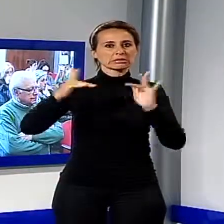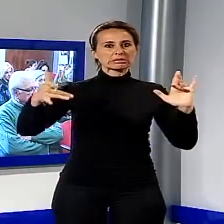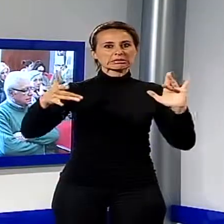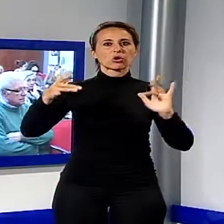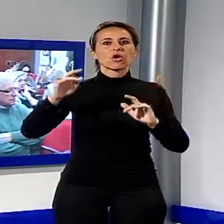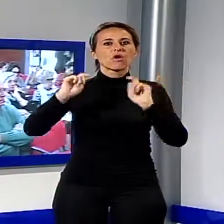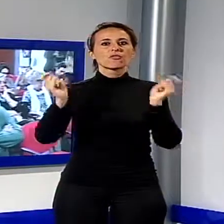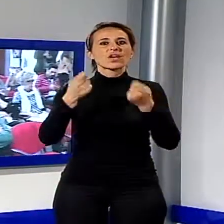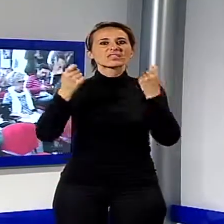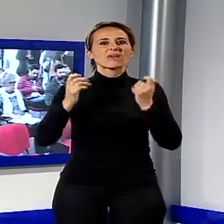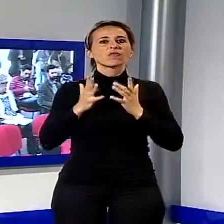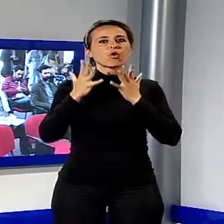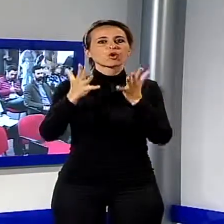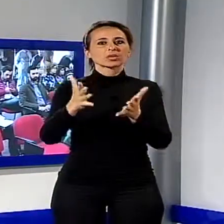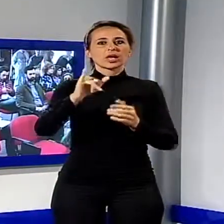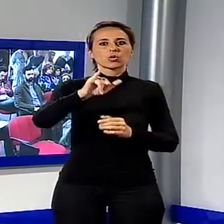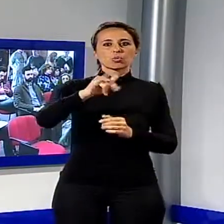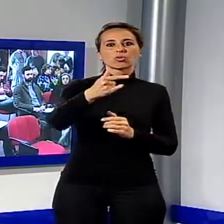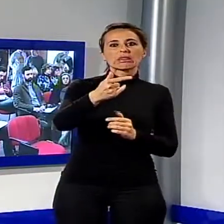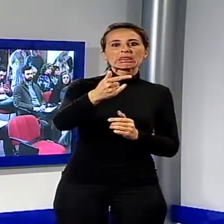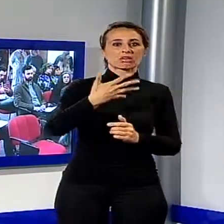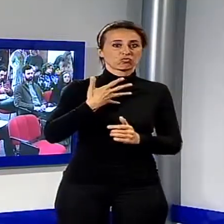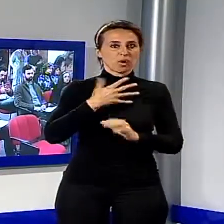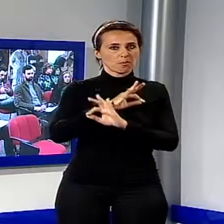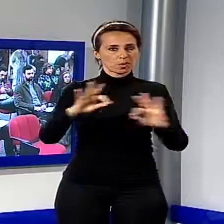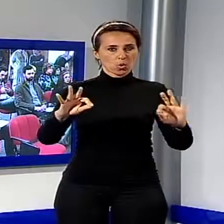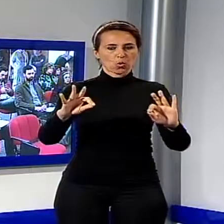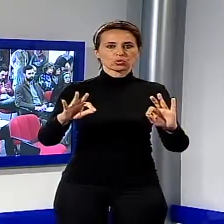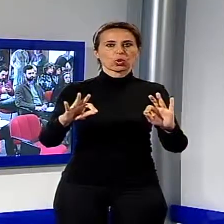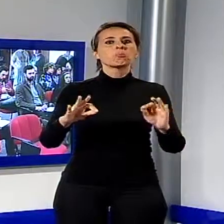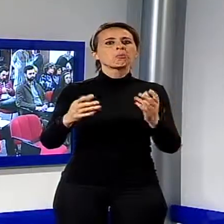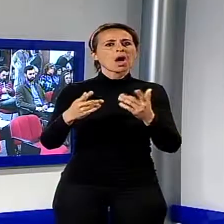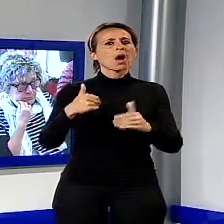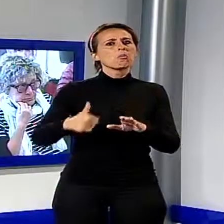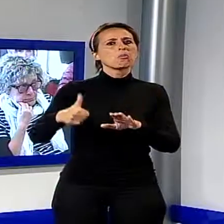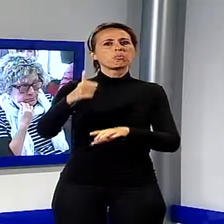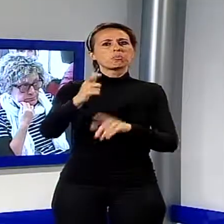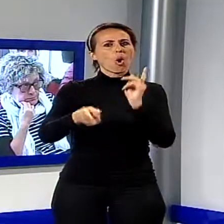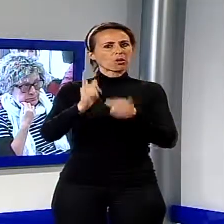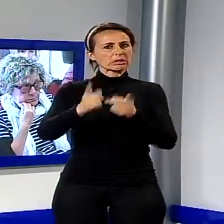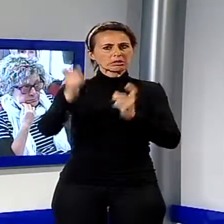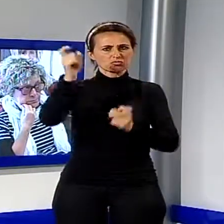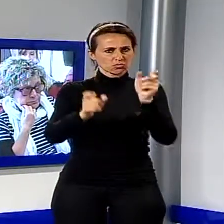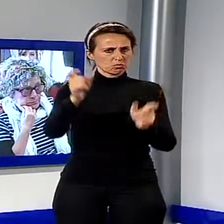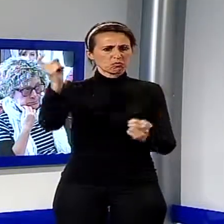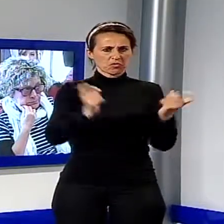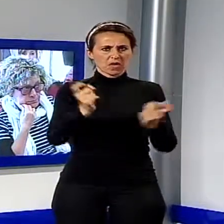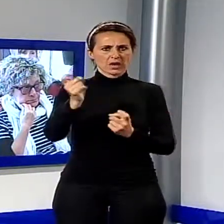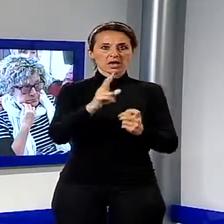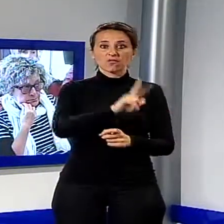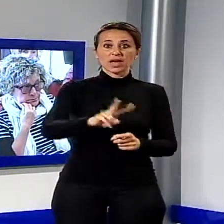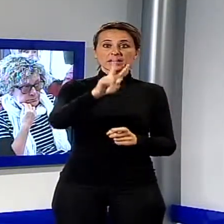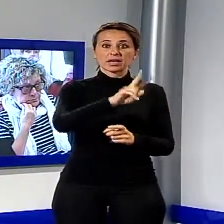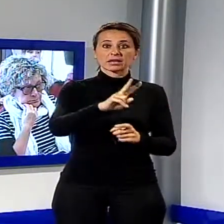festivalvolontariato.it, che vedrà tanti protagonisti della vita politica italiana. Venerdì pomeriggio il Ministro del Lavoro